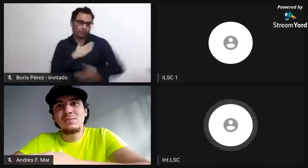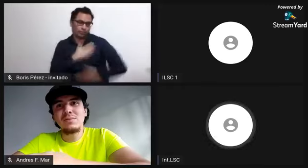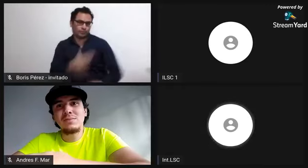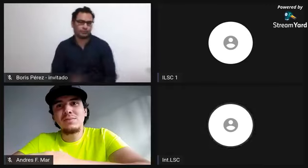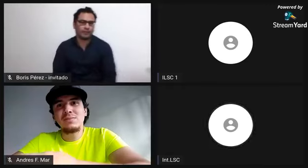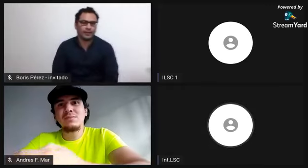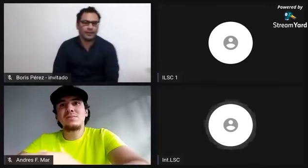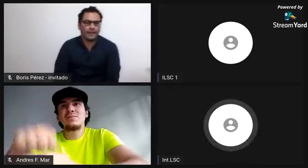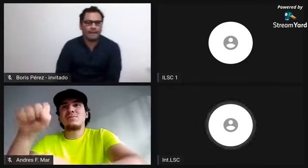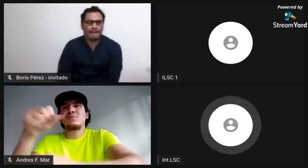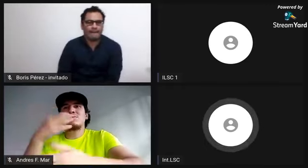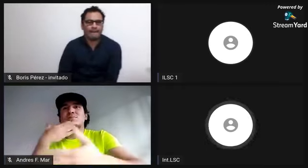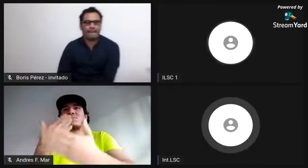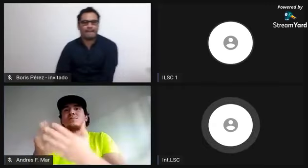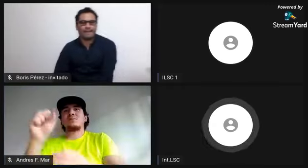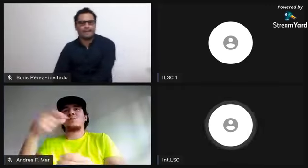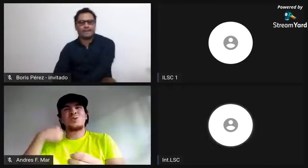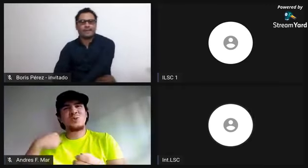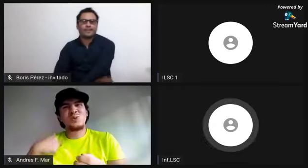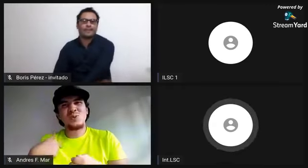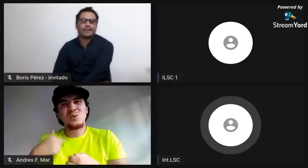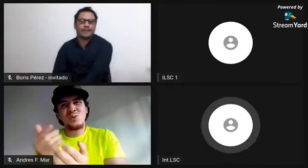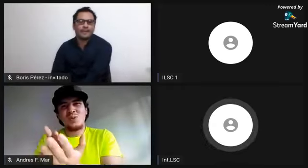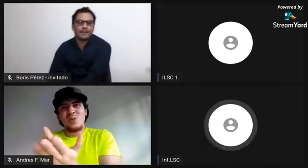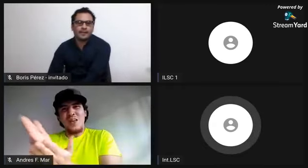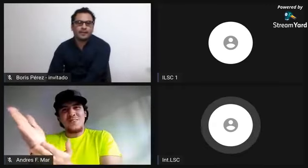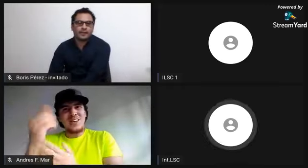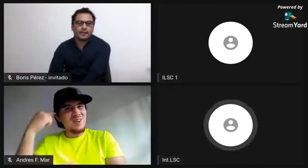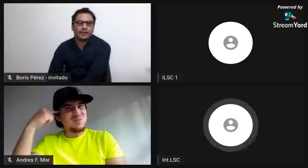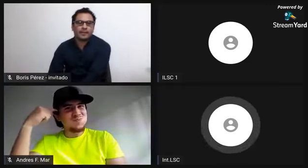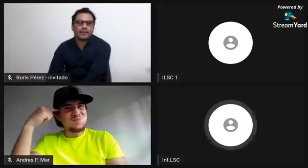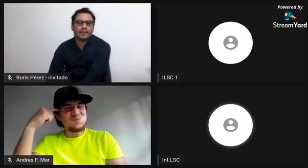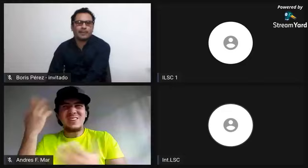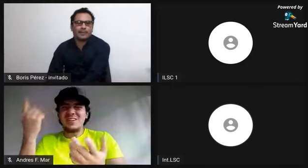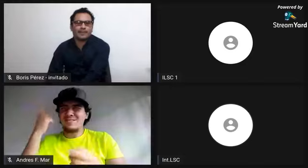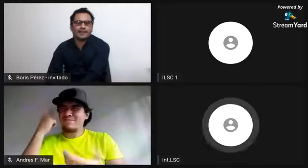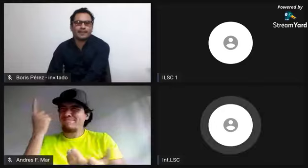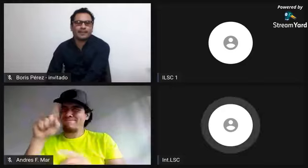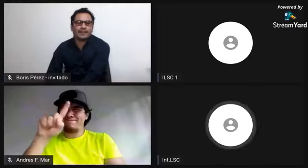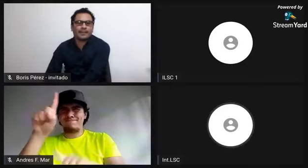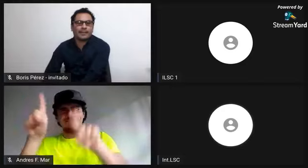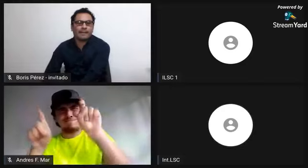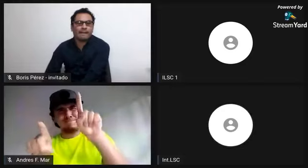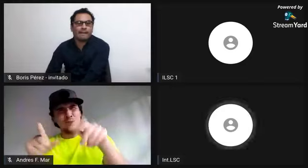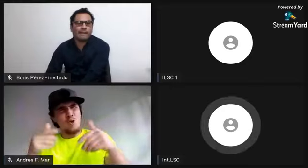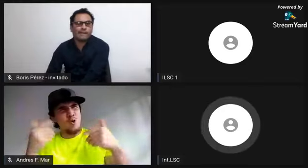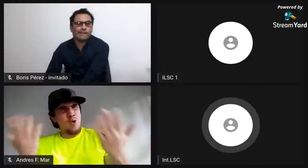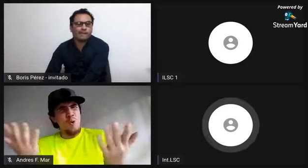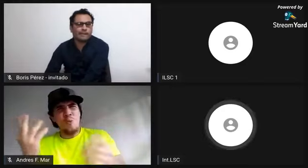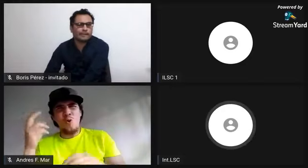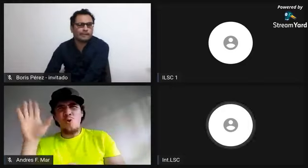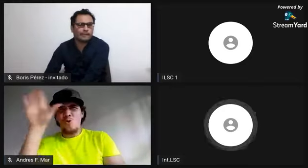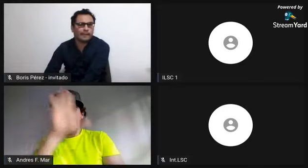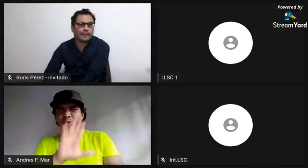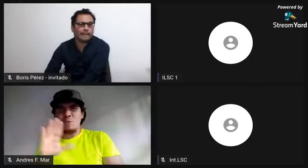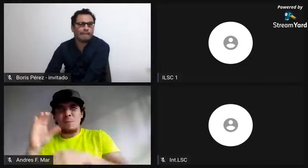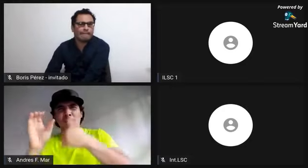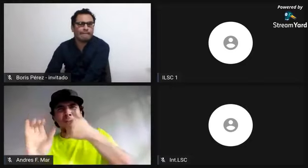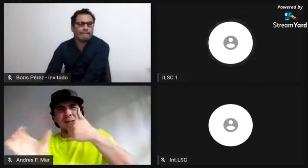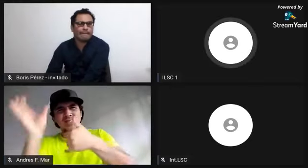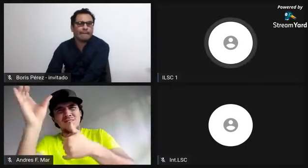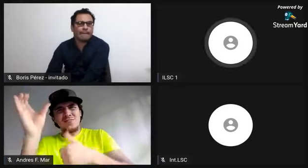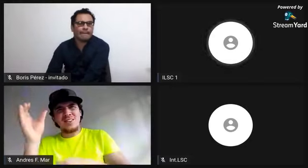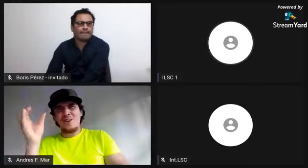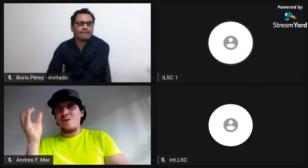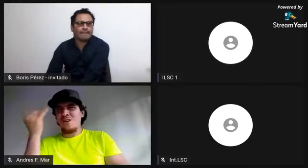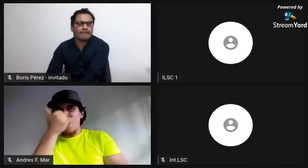Providencia. Entonces, pues sí, tenemos que ser muy propositivos para otros